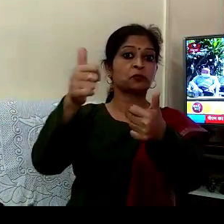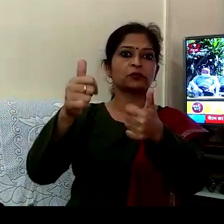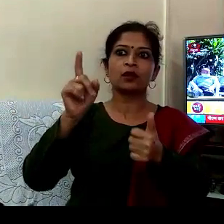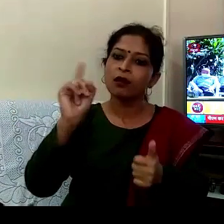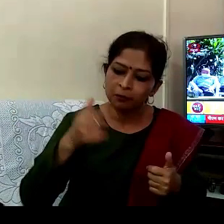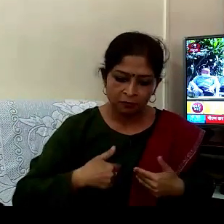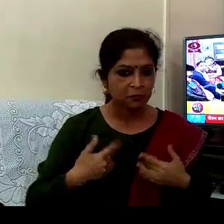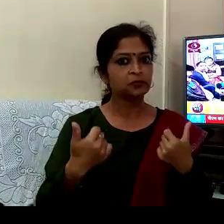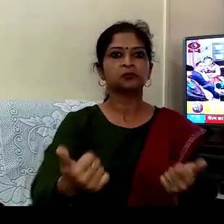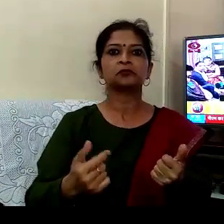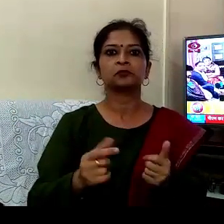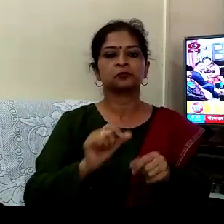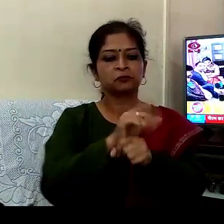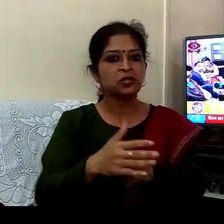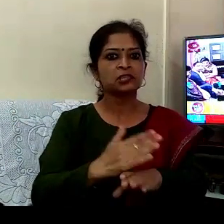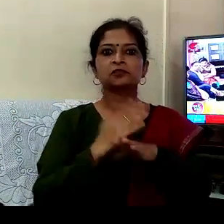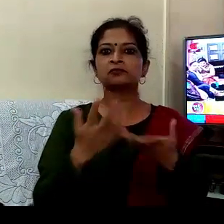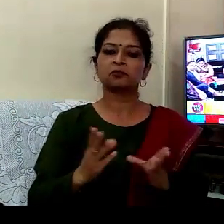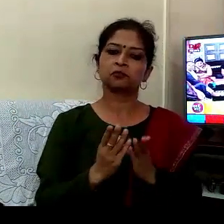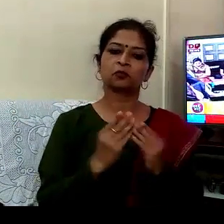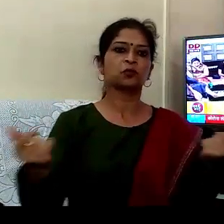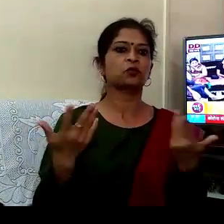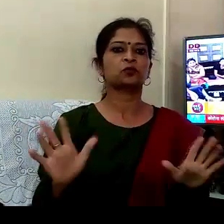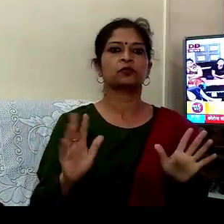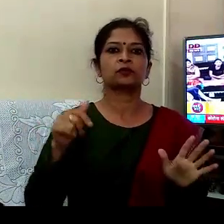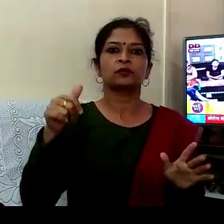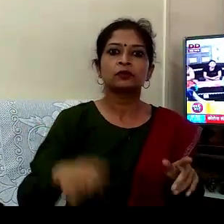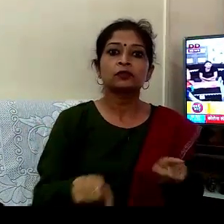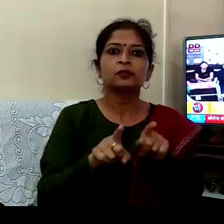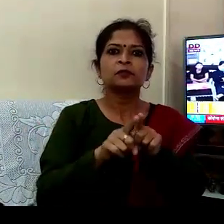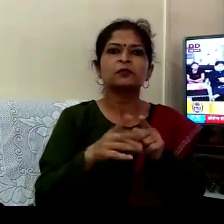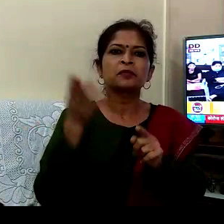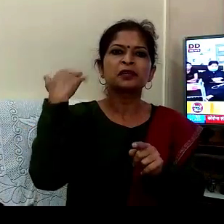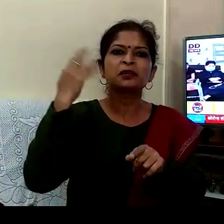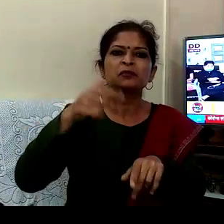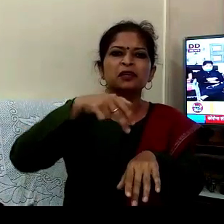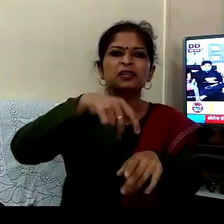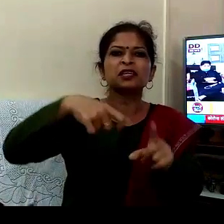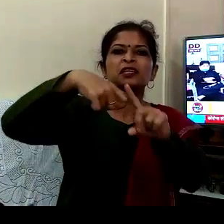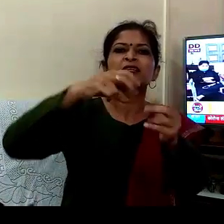پرسیکٹ آن جی میں تو بلکہ سر اپنے ڈھوٹلوں کا بھی اپریشن کرایا ہوا آئی